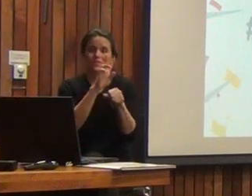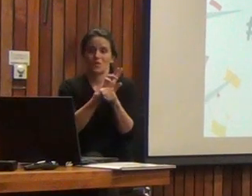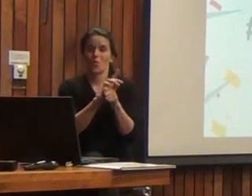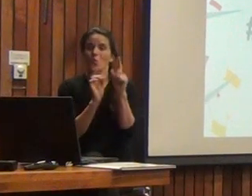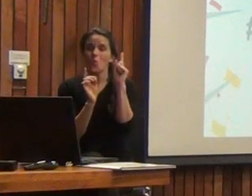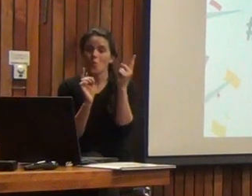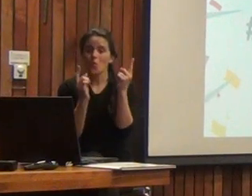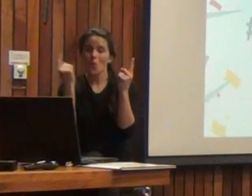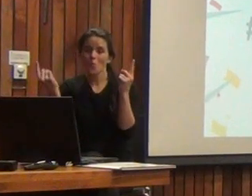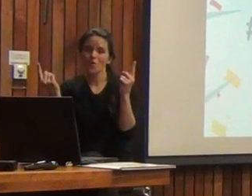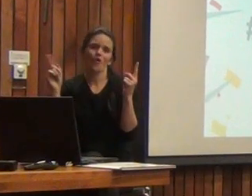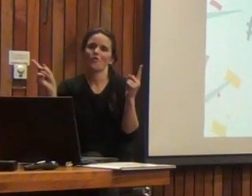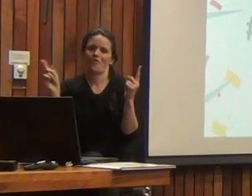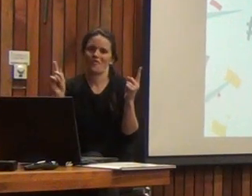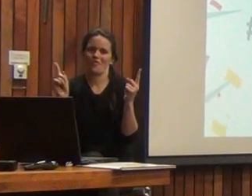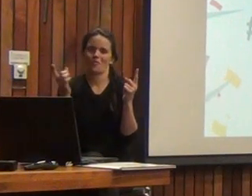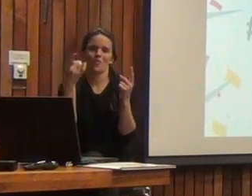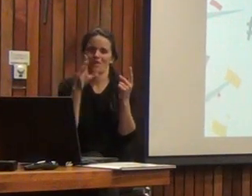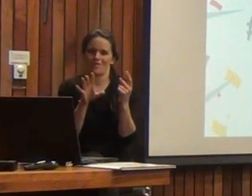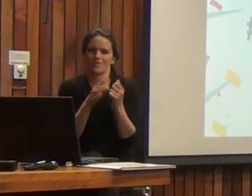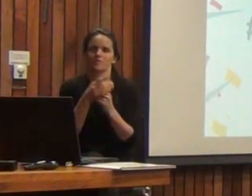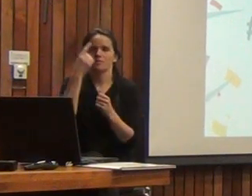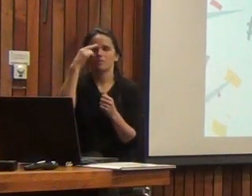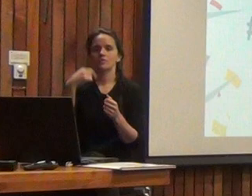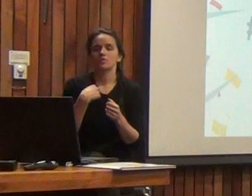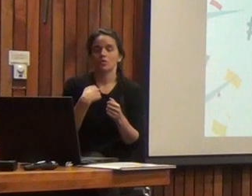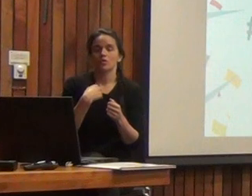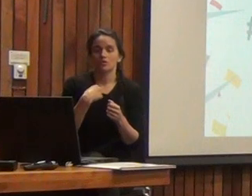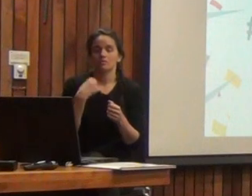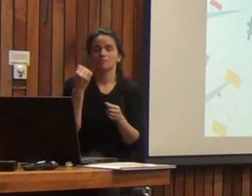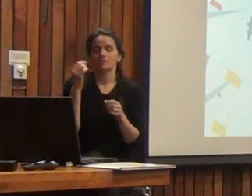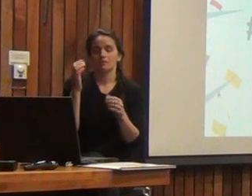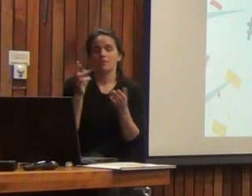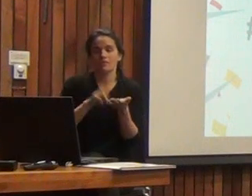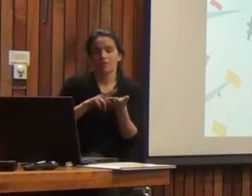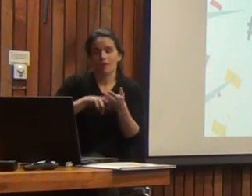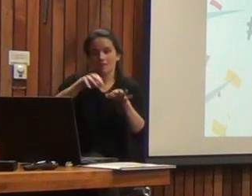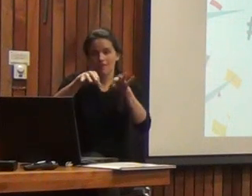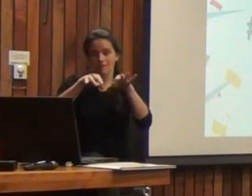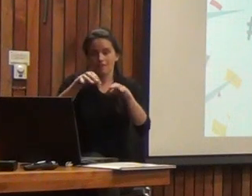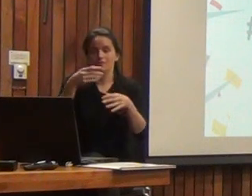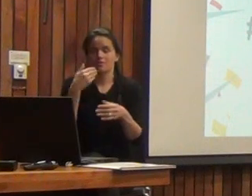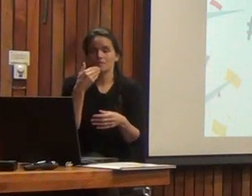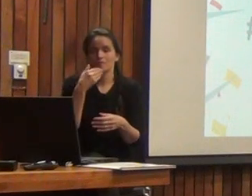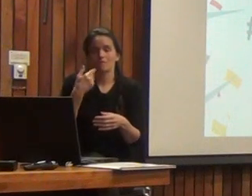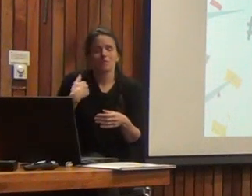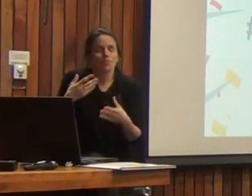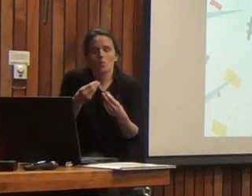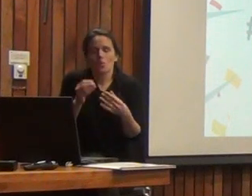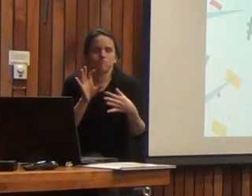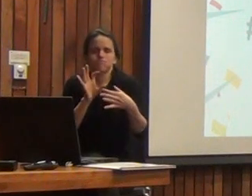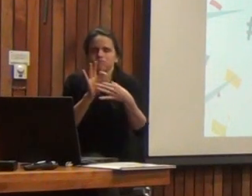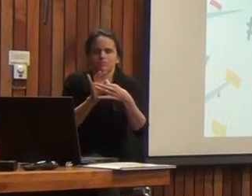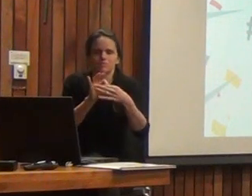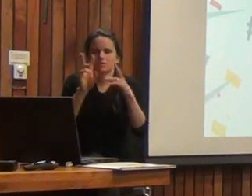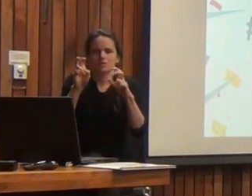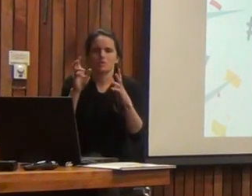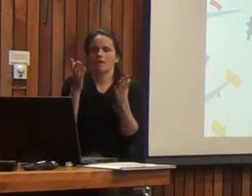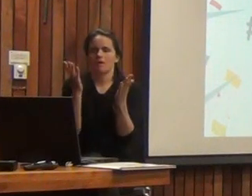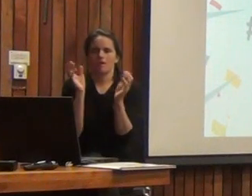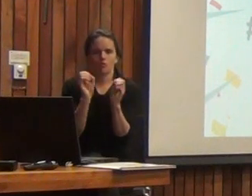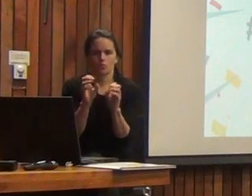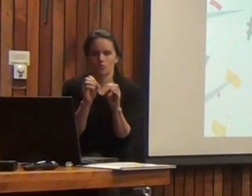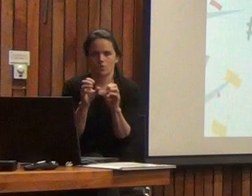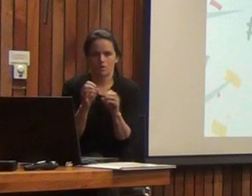excepto uno por cada lado. Así que si bien es cierto yo me dediqué a la ingeniería, he estado muy vinculado a los temas de educación y